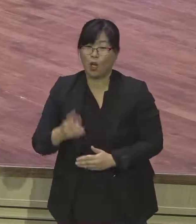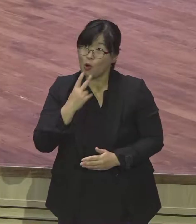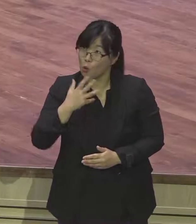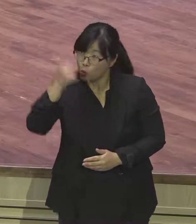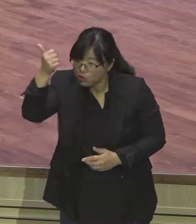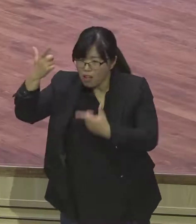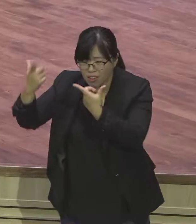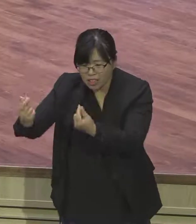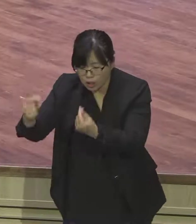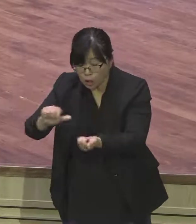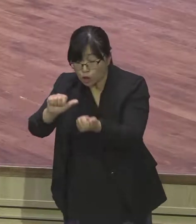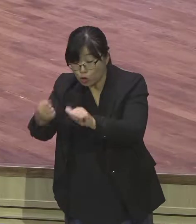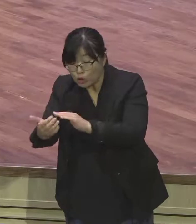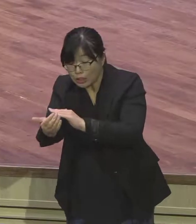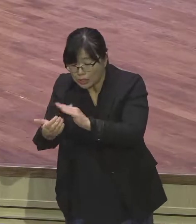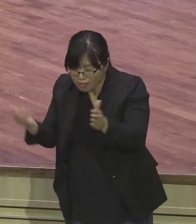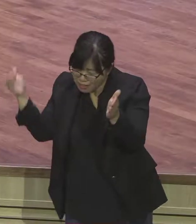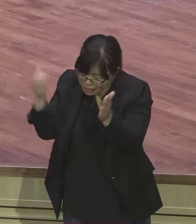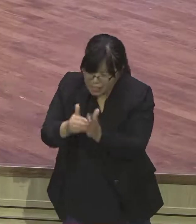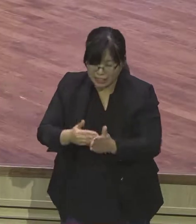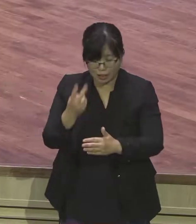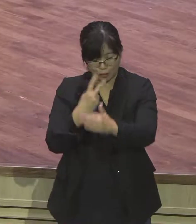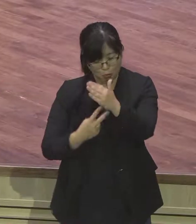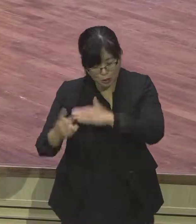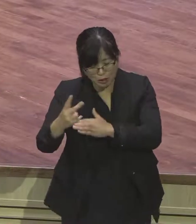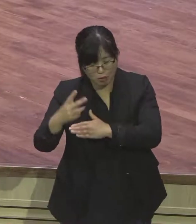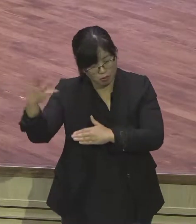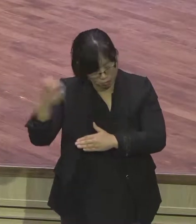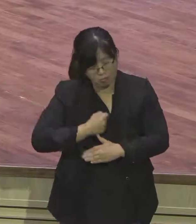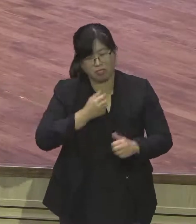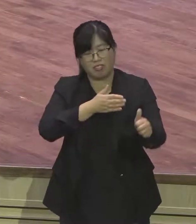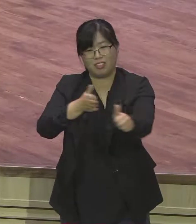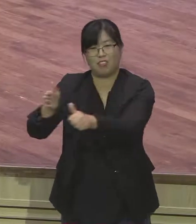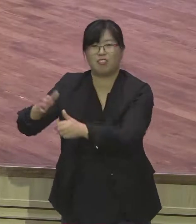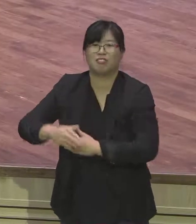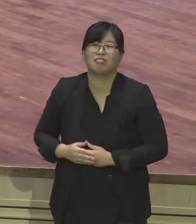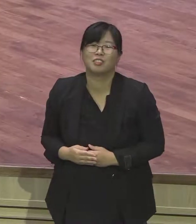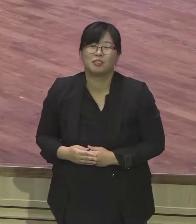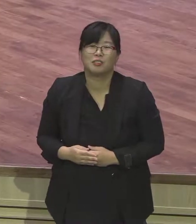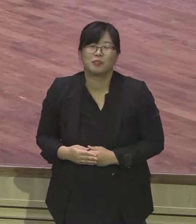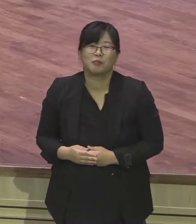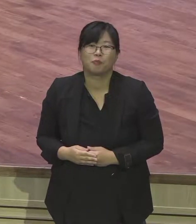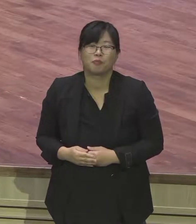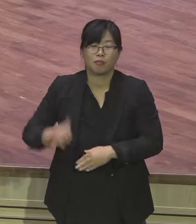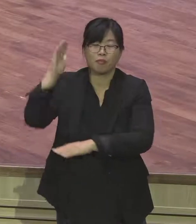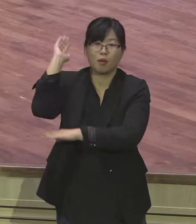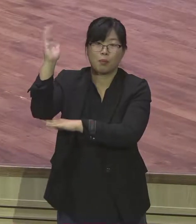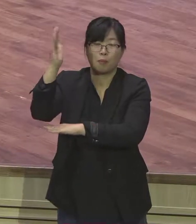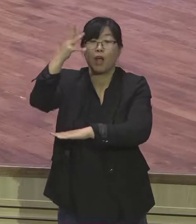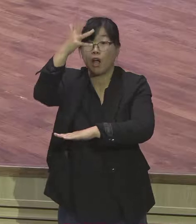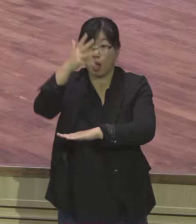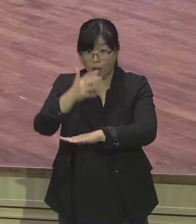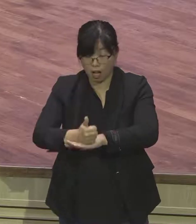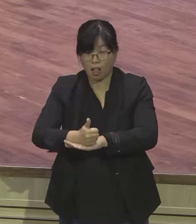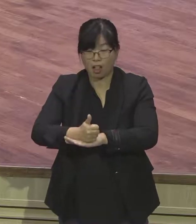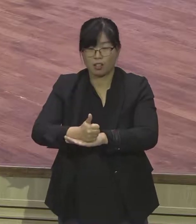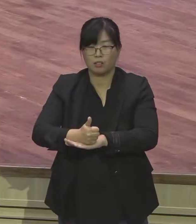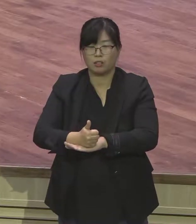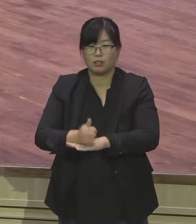되기를 제물어 주곤합니다 결론입니다 보이지 않는 손이라는 용어가 있습니다 원래 영국의 경제학자 에담